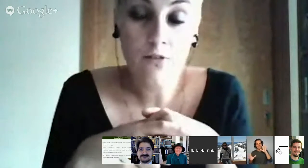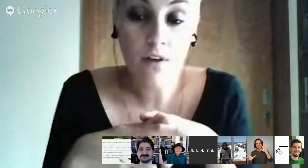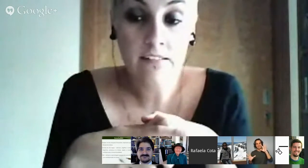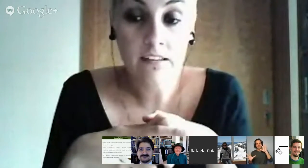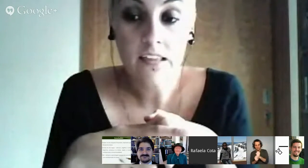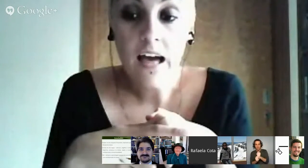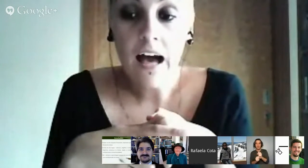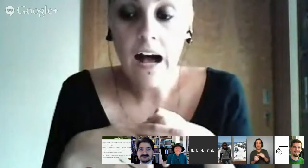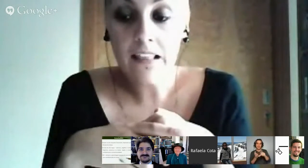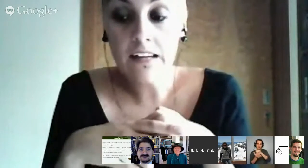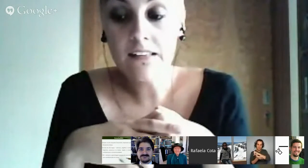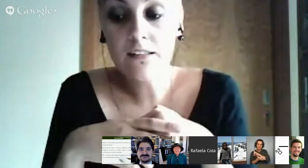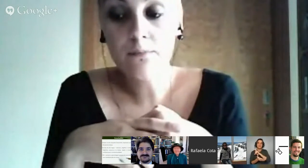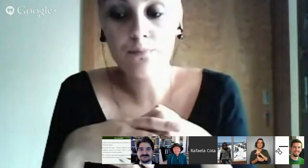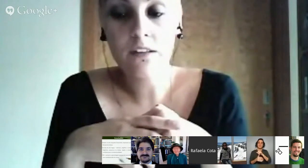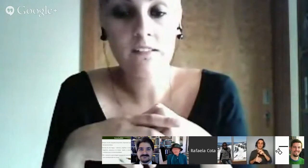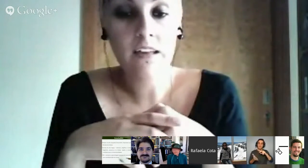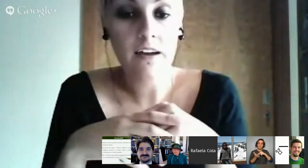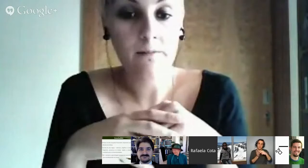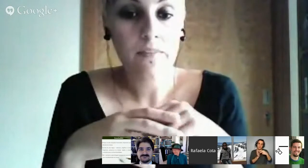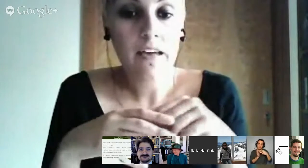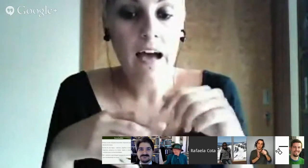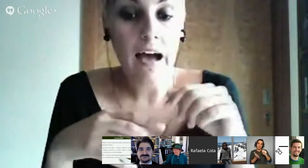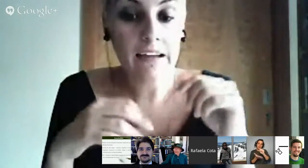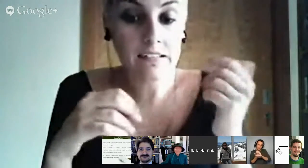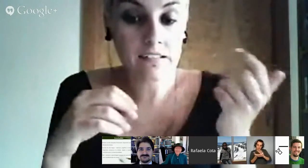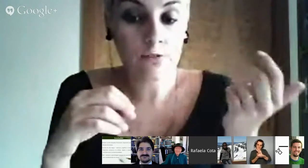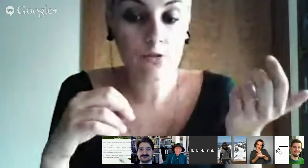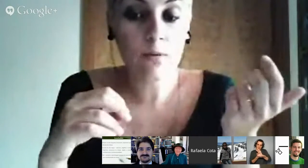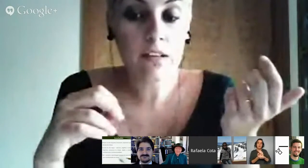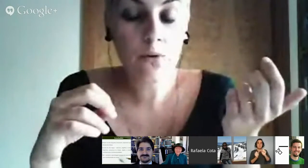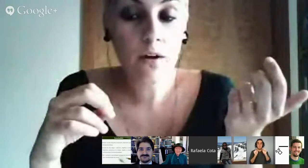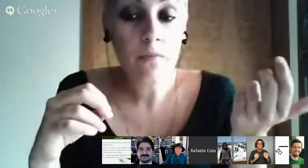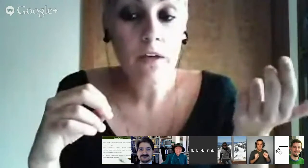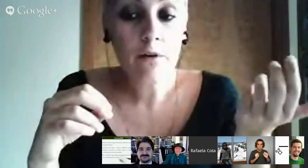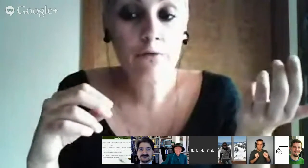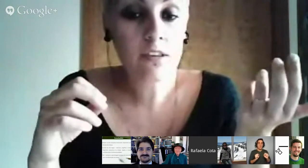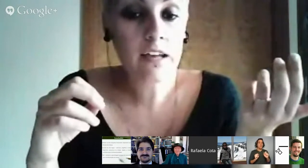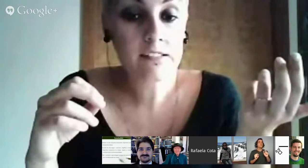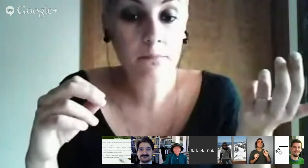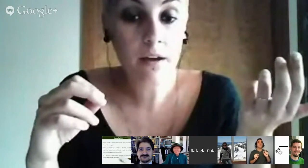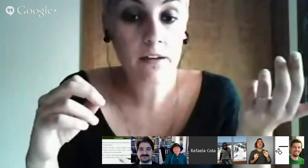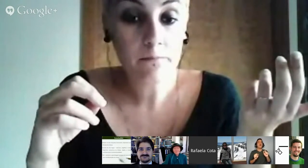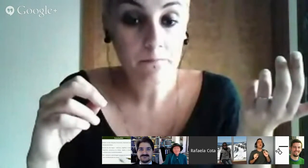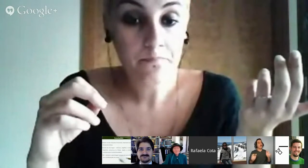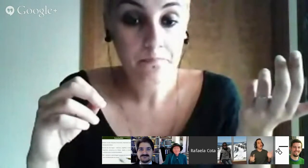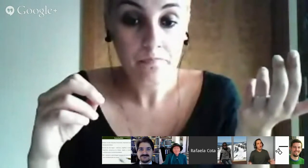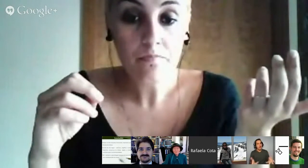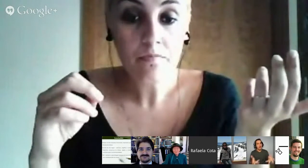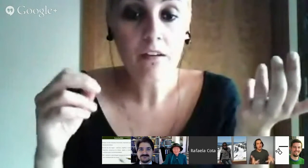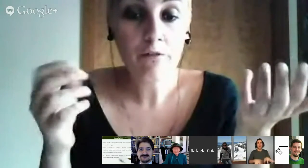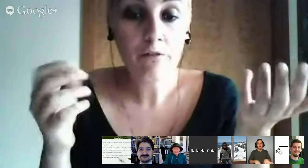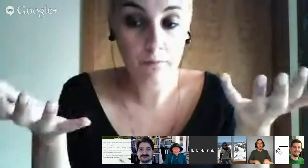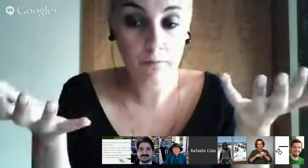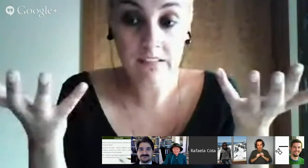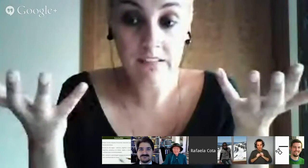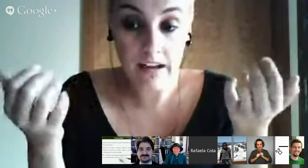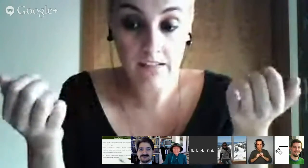signwriting além de potenciar a aquisição de uma língua fornece também potencia a